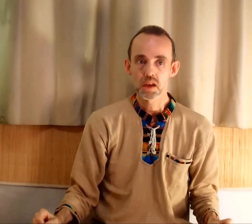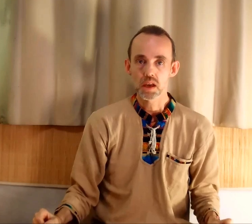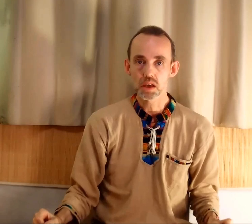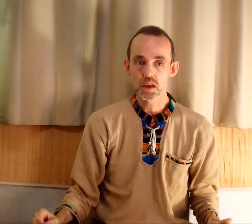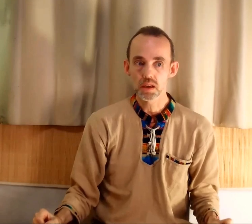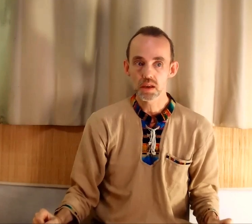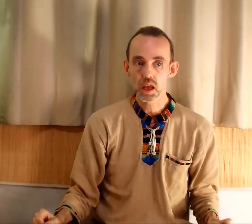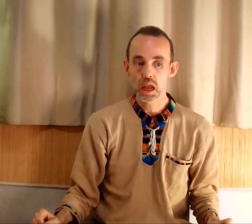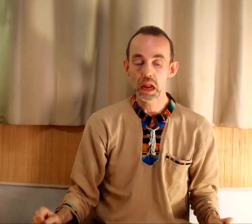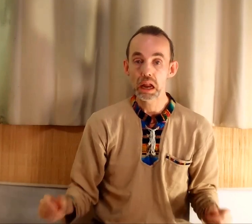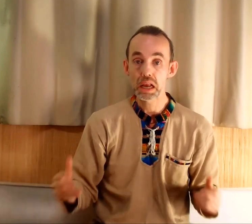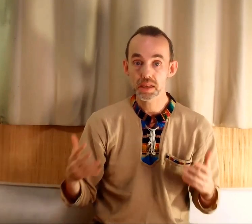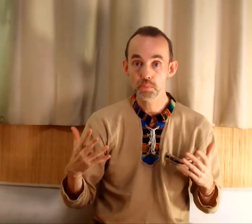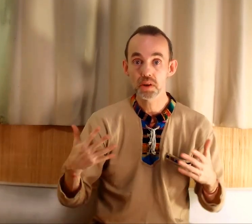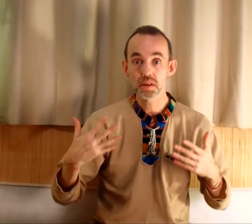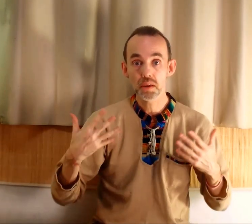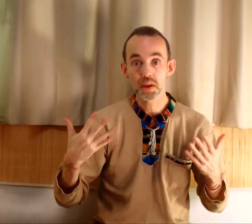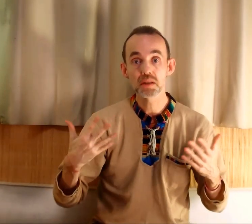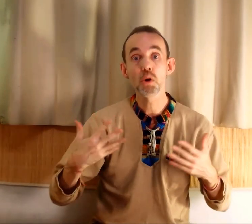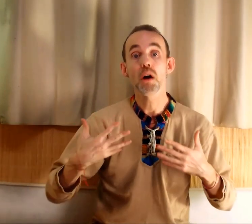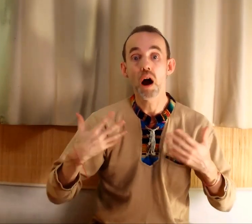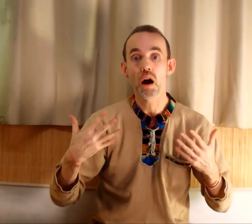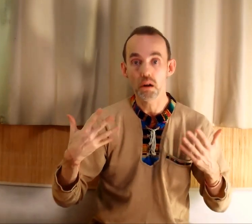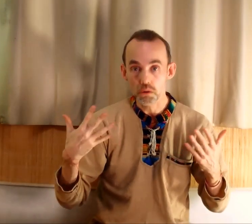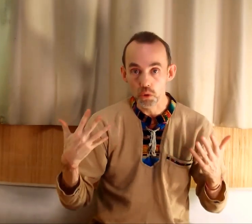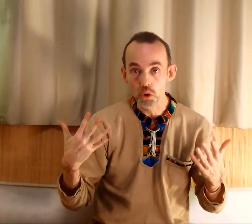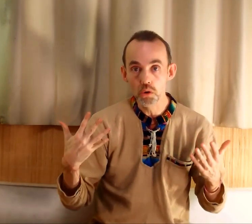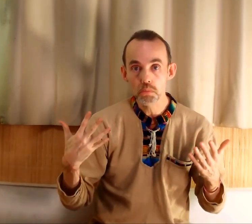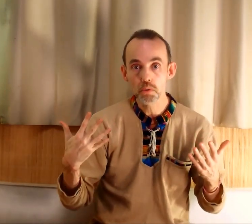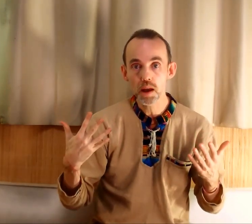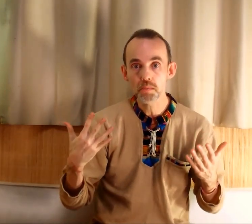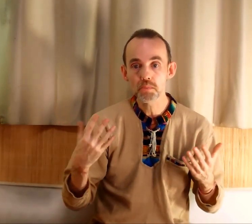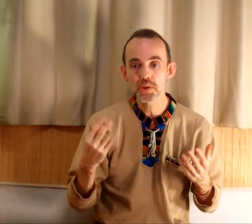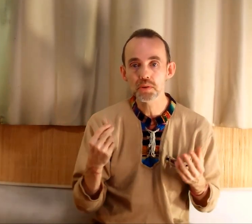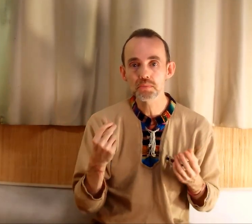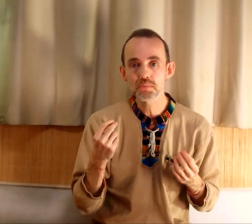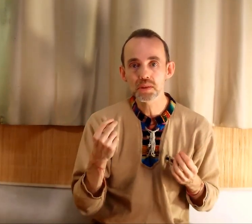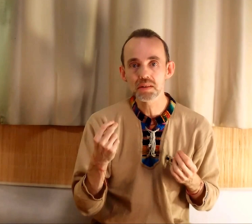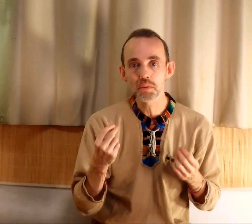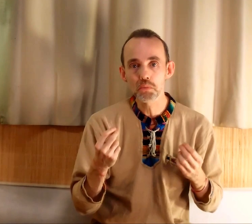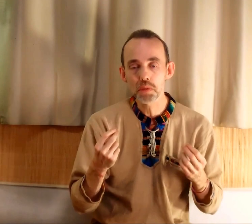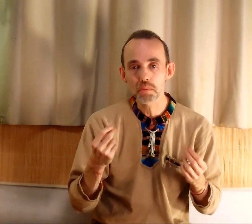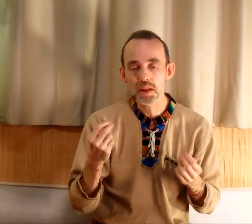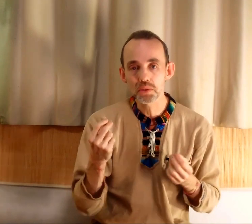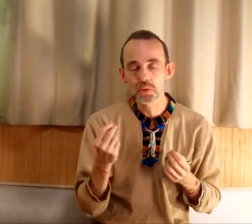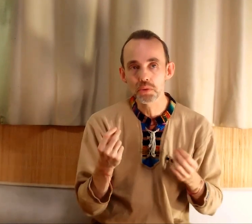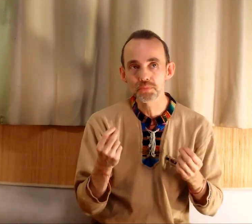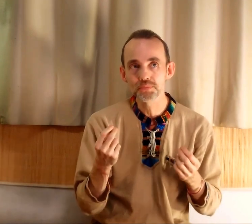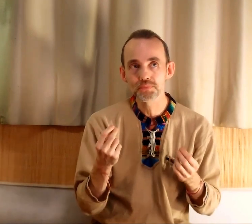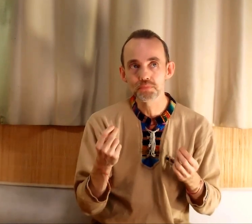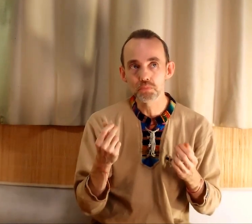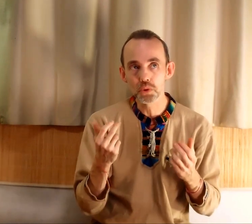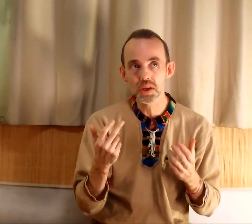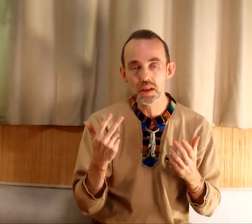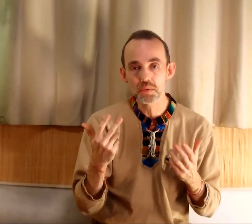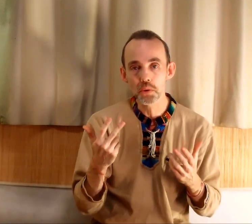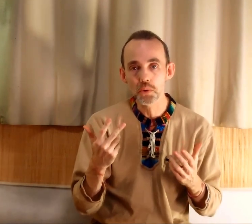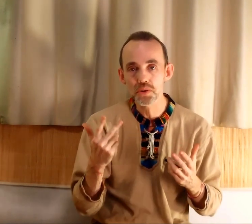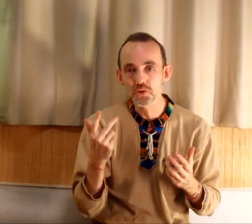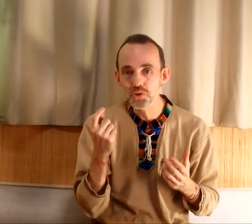Et ça peut être effectivement un gros problème puisque ce qui va vous permettre de mener cette vie heureuse, c'est